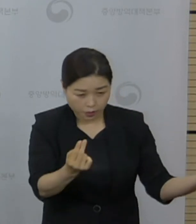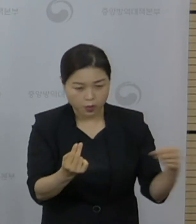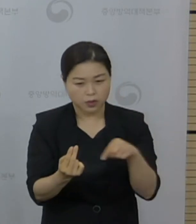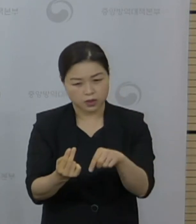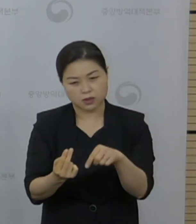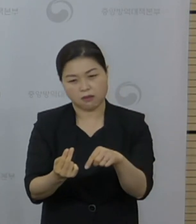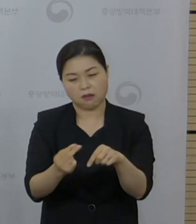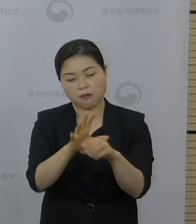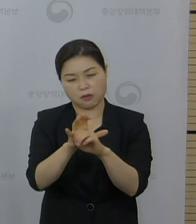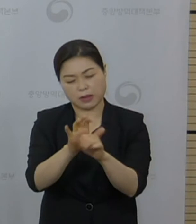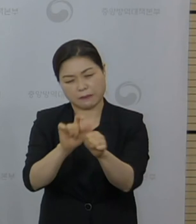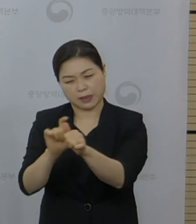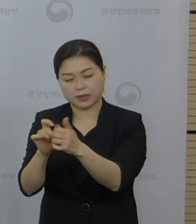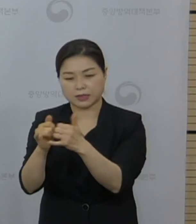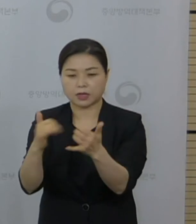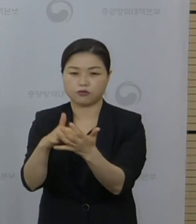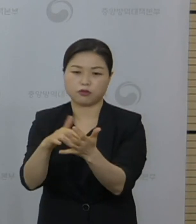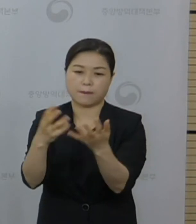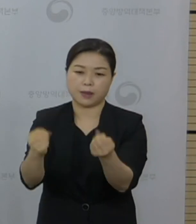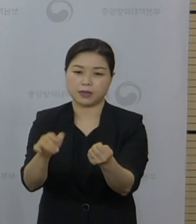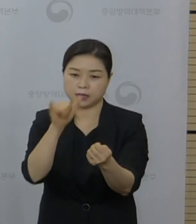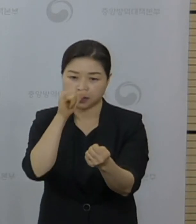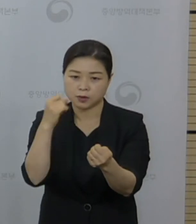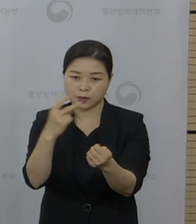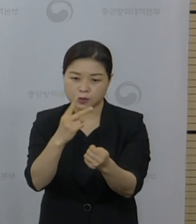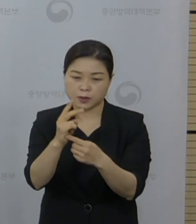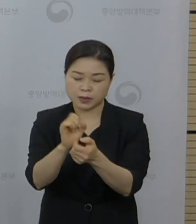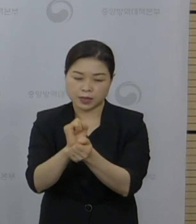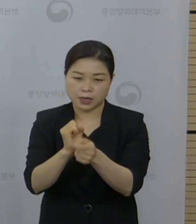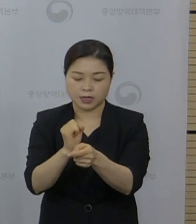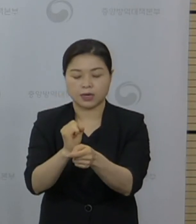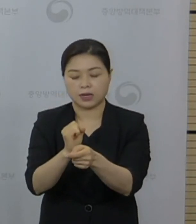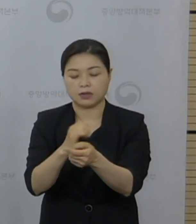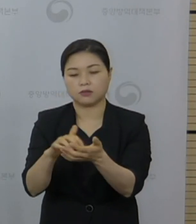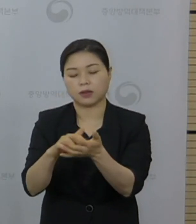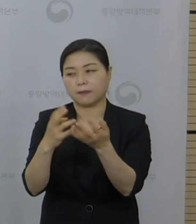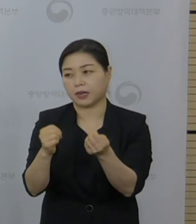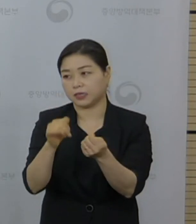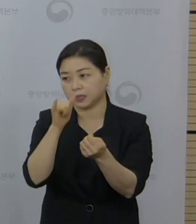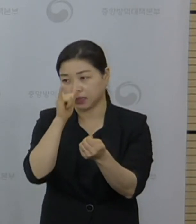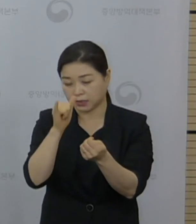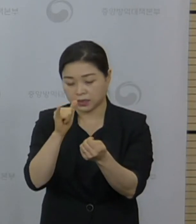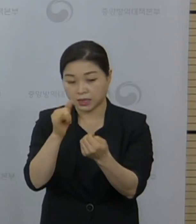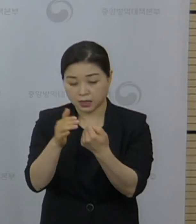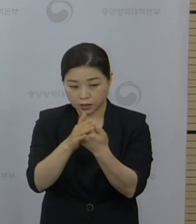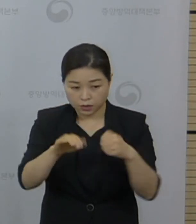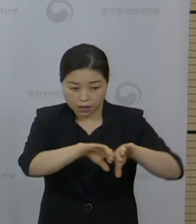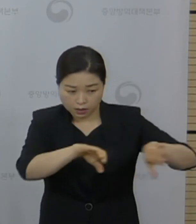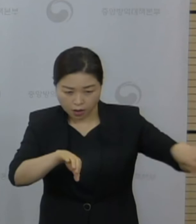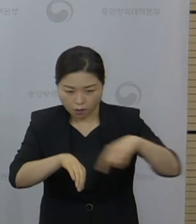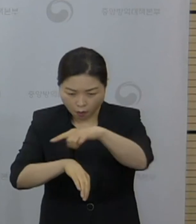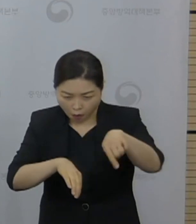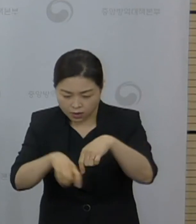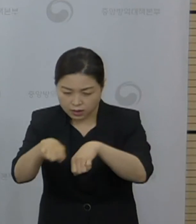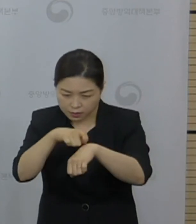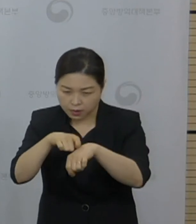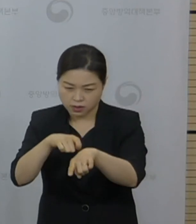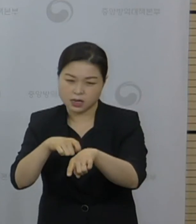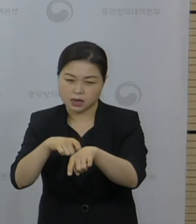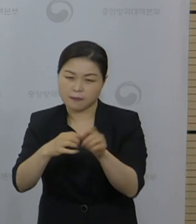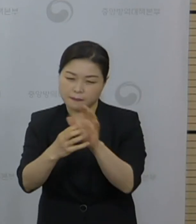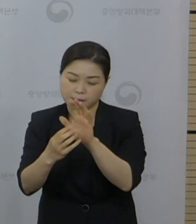비율도 높고 숨은 감염자도 많다라는 부분 그래서 차등화된 방역 관리가 필요함을